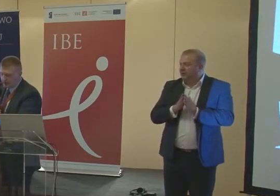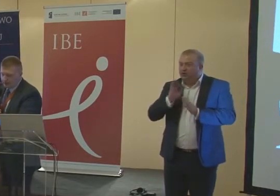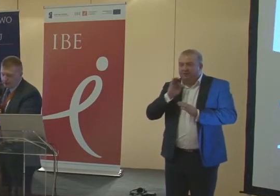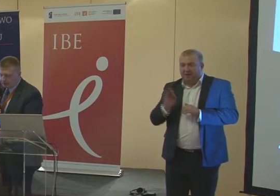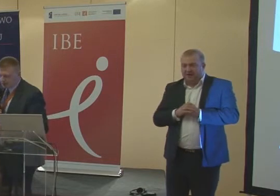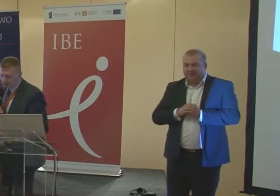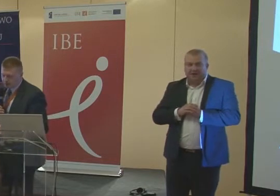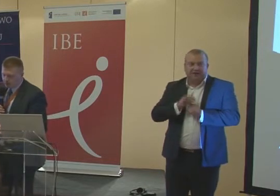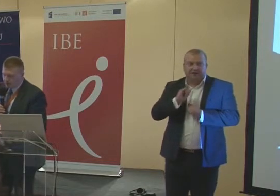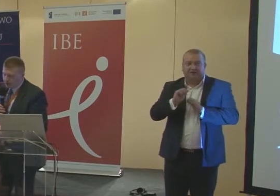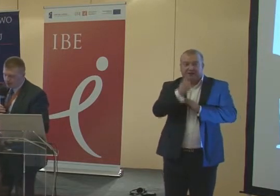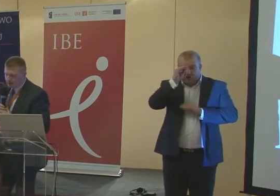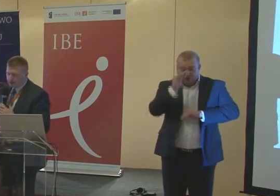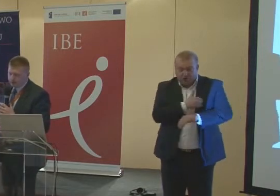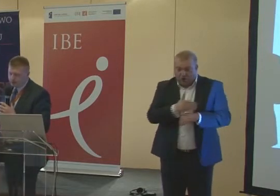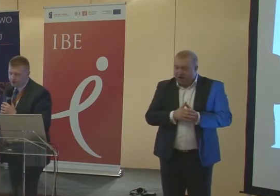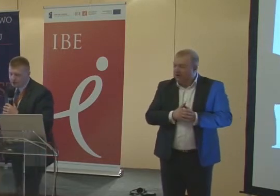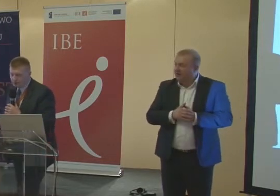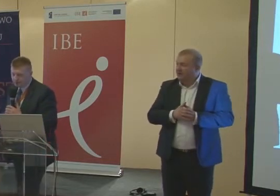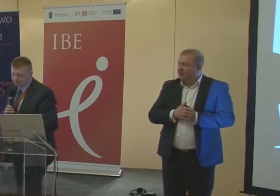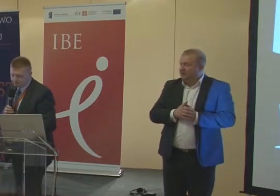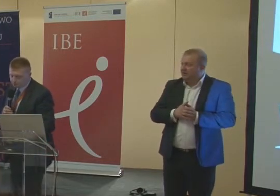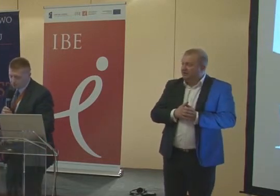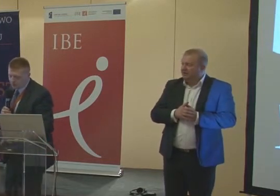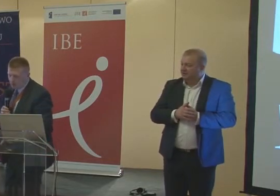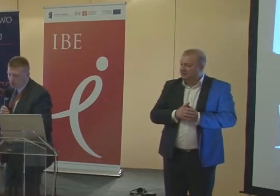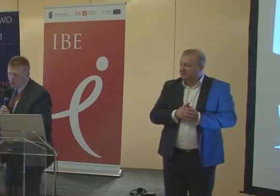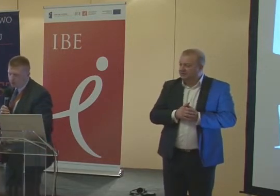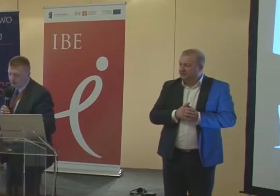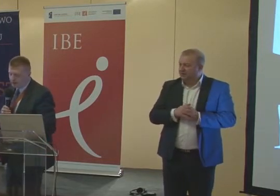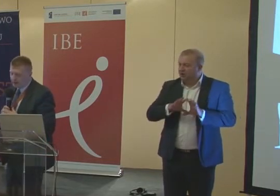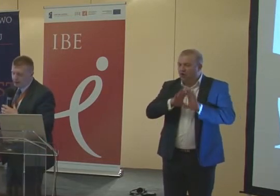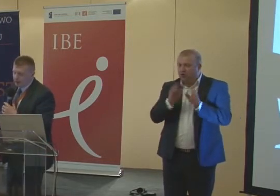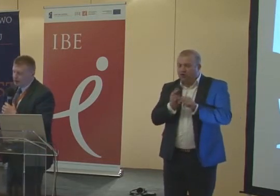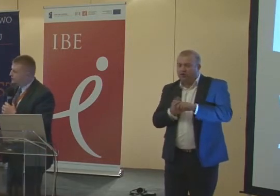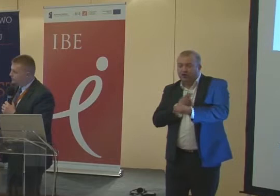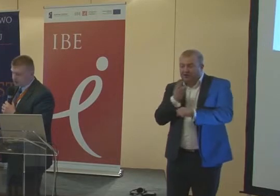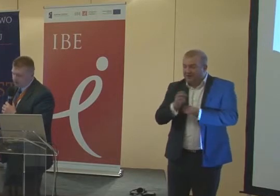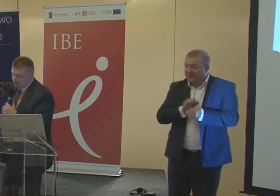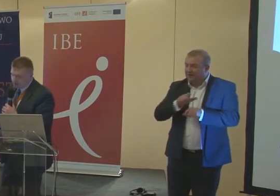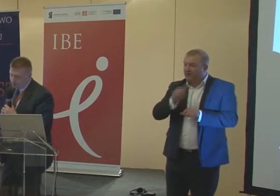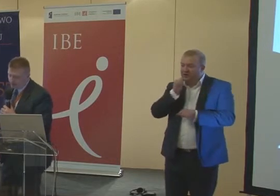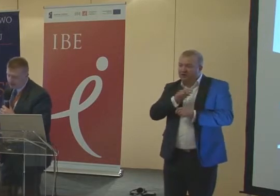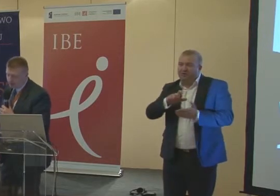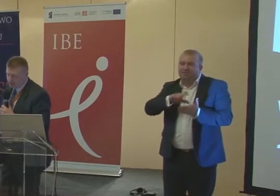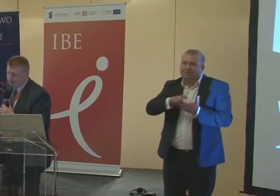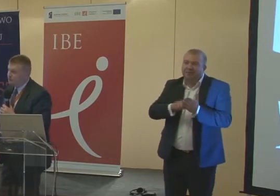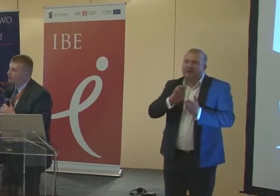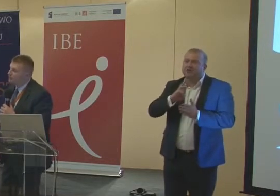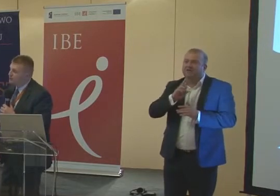tak, jak pierwsza szkoła, czyli szkoła ogólnodostępna, jest to często placówka,